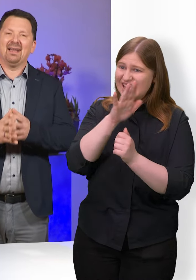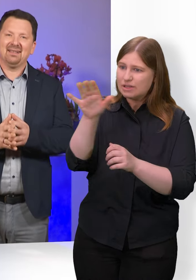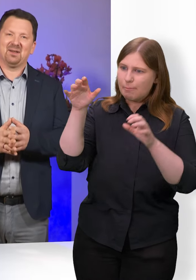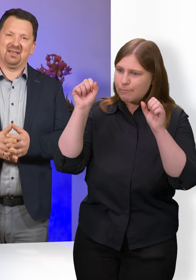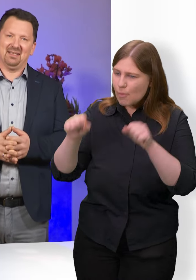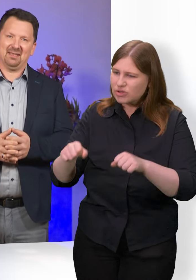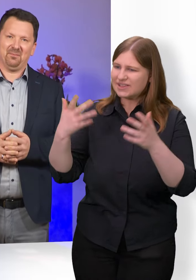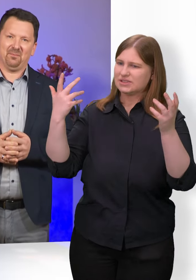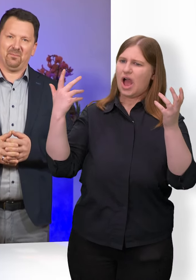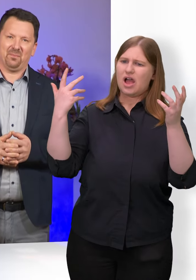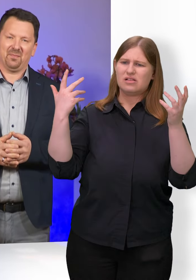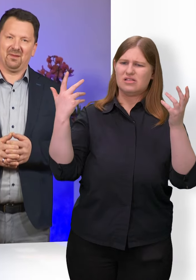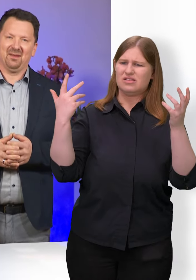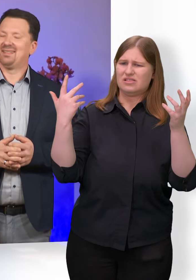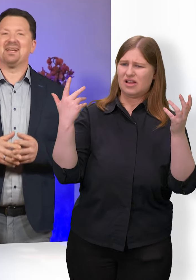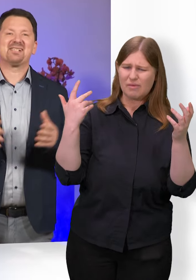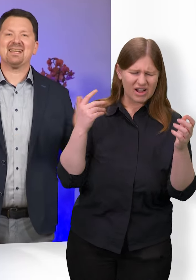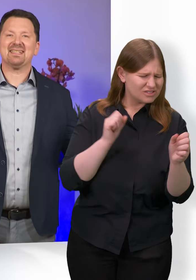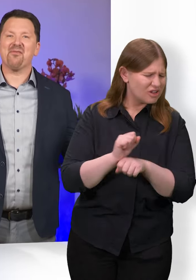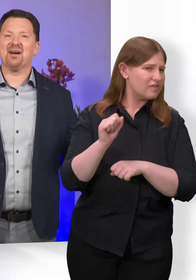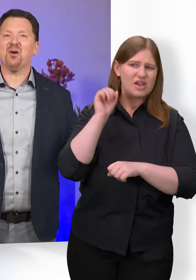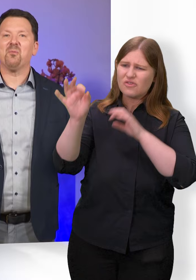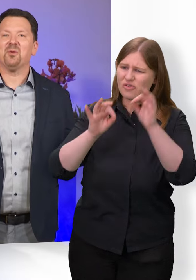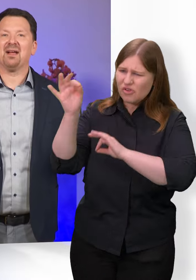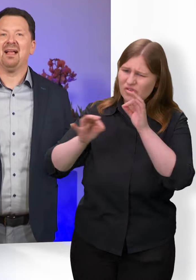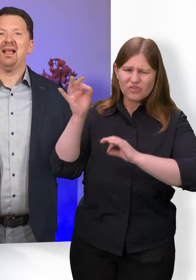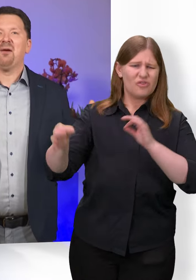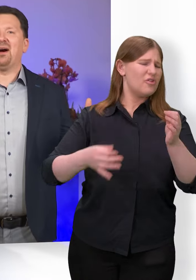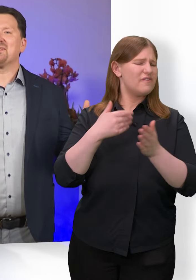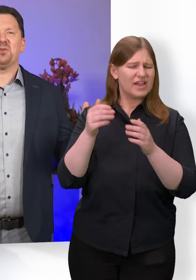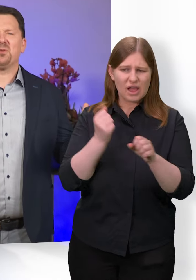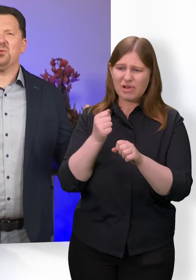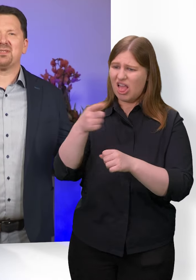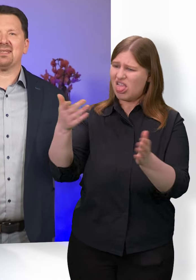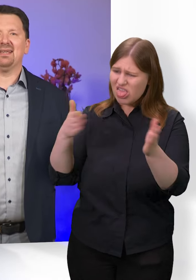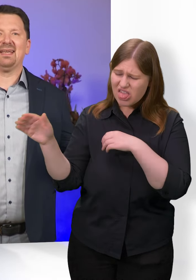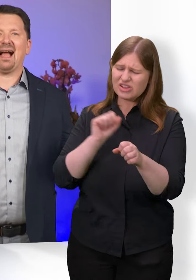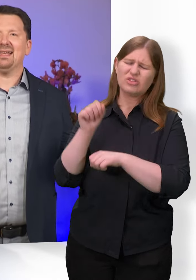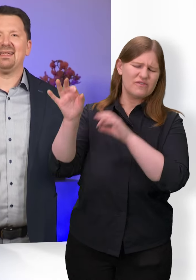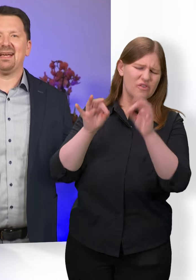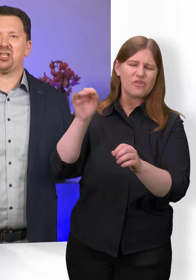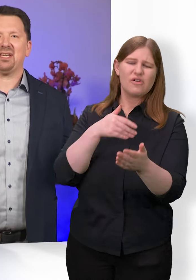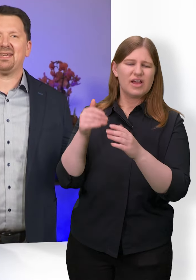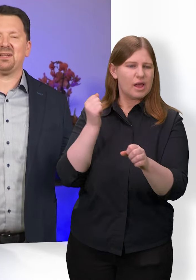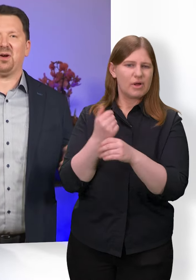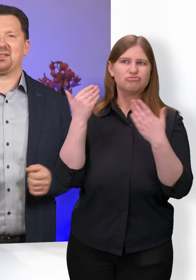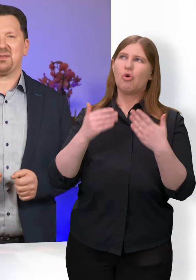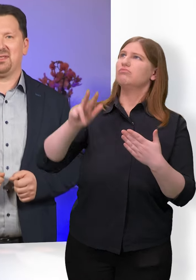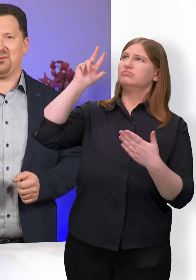handelt göttlich. Die Geschichte der Van Gogh-Brüder passt so gut in die Reihe der Geschichten Gottes mit den